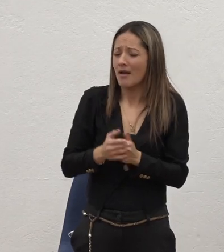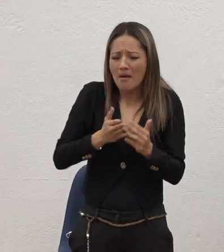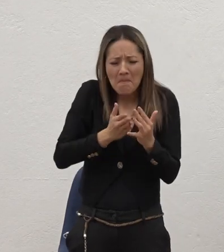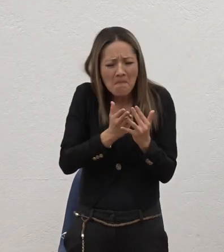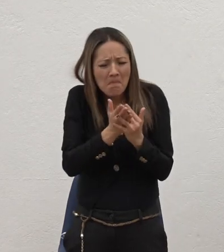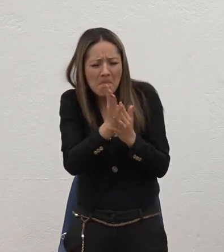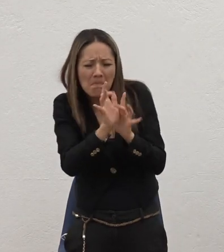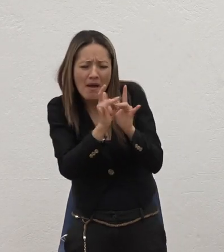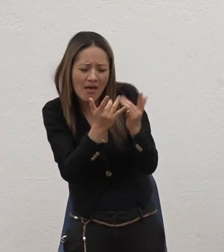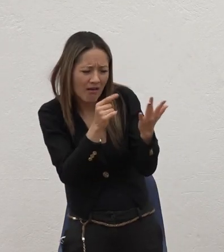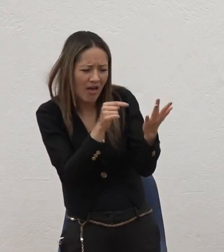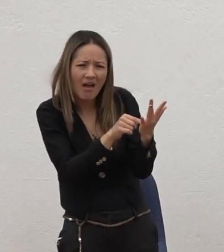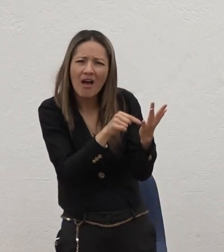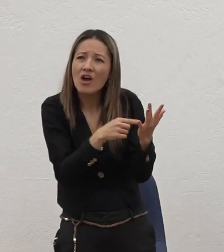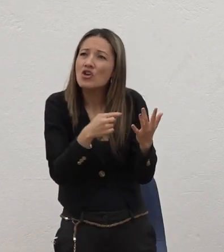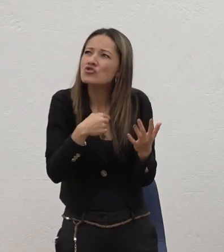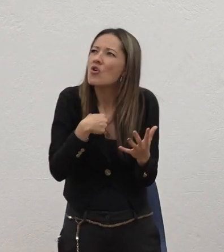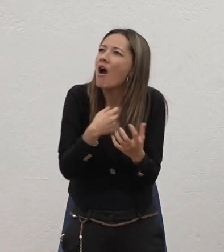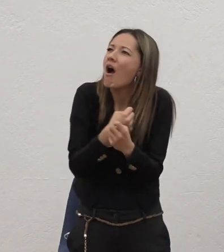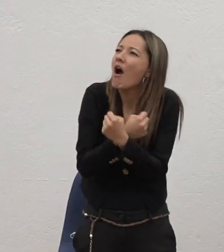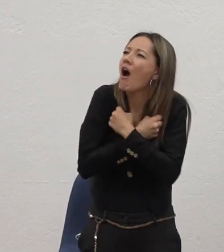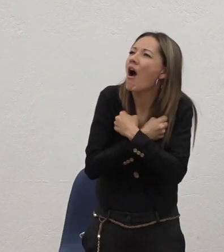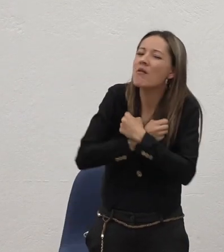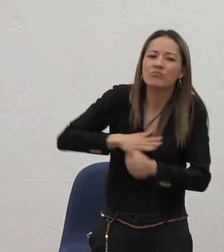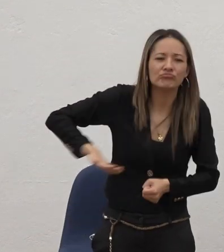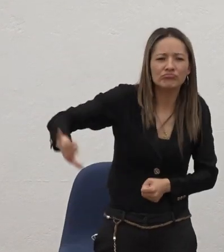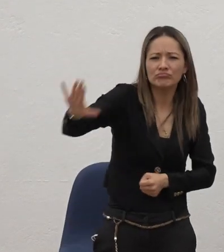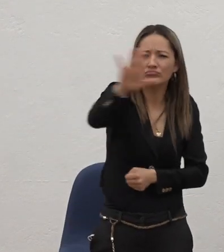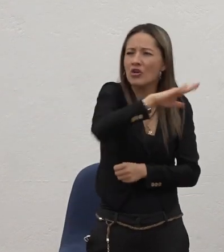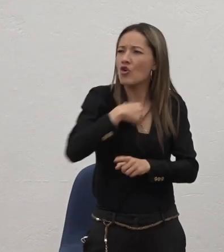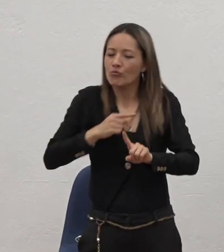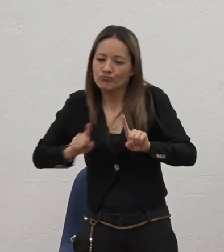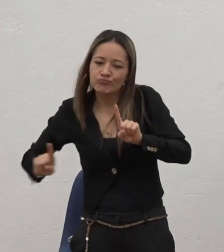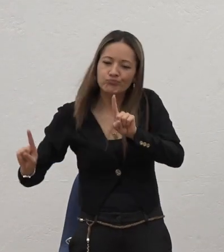Yo los amo Yo voy delante De ustedes Yo los cuido